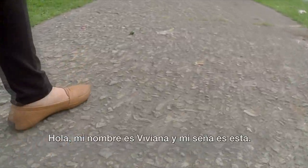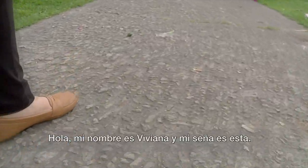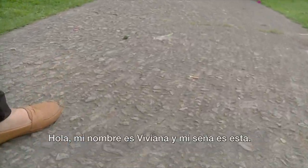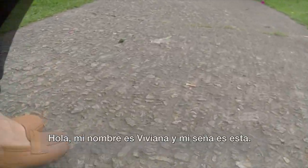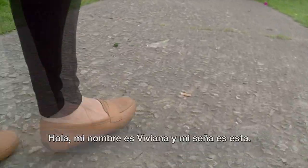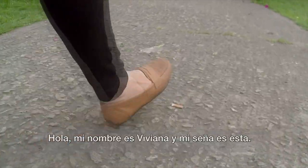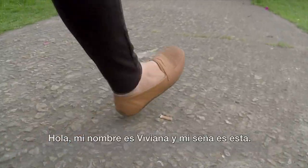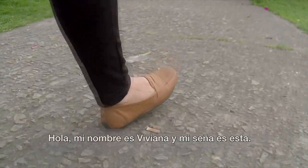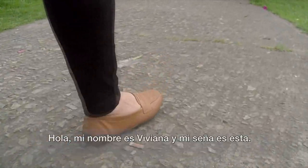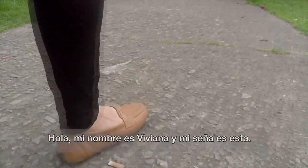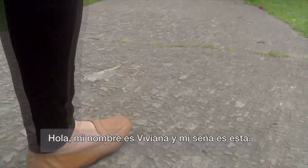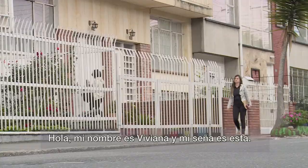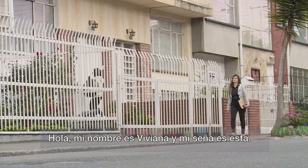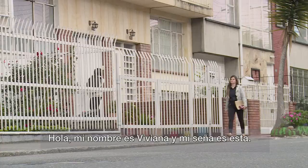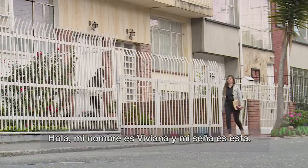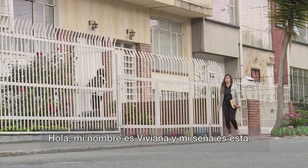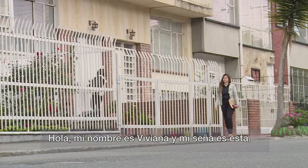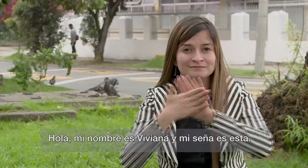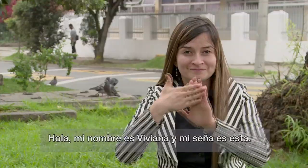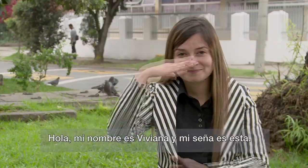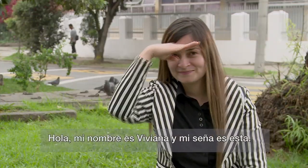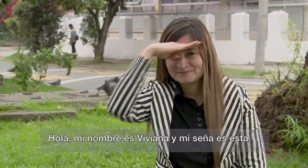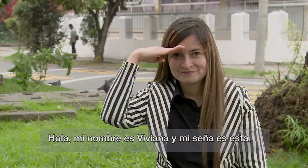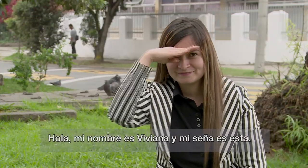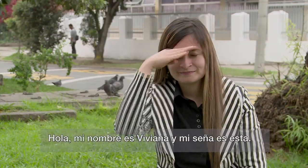Hola, mi nombre es Viviana y mi seña es esta.